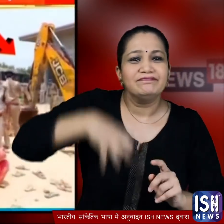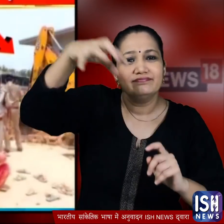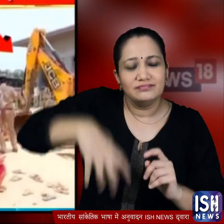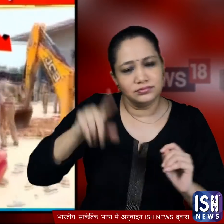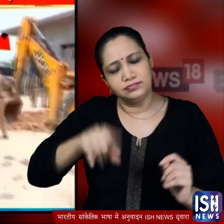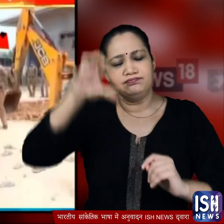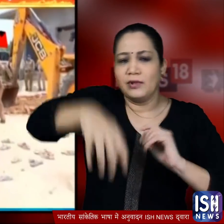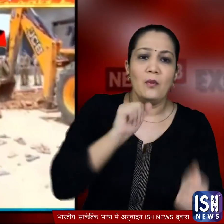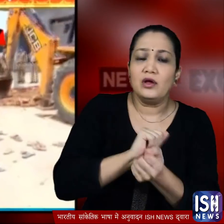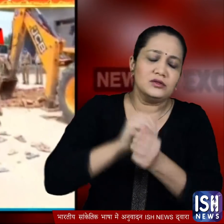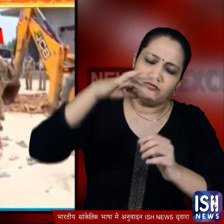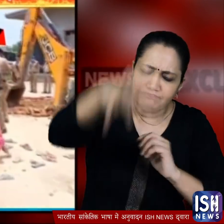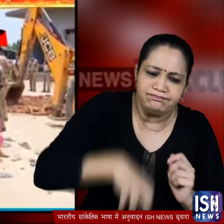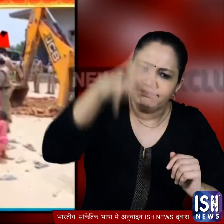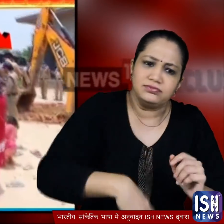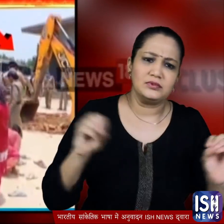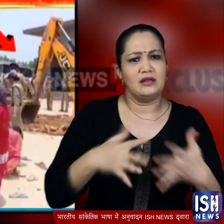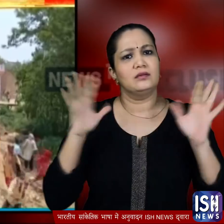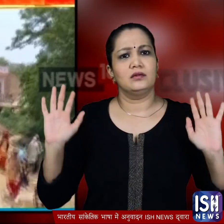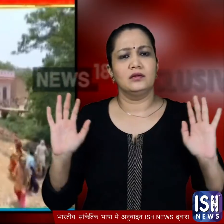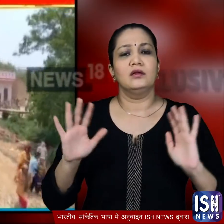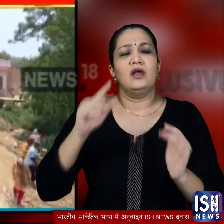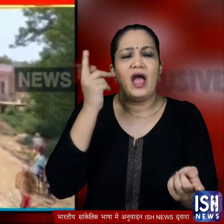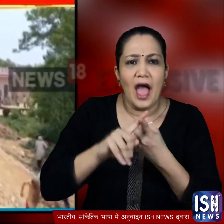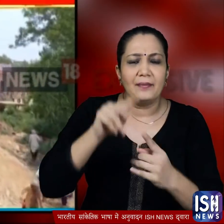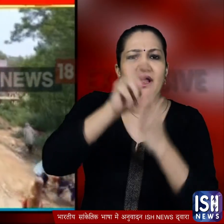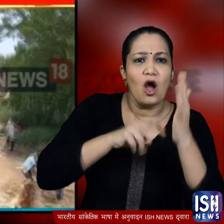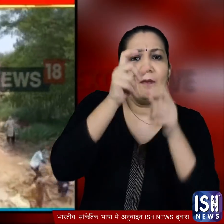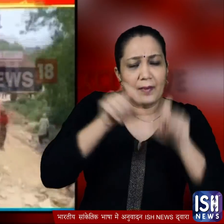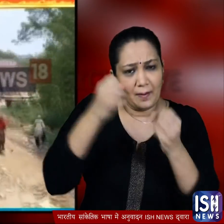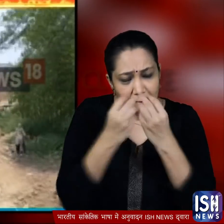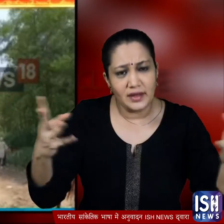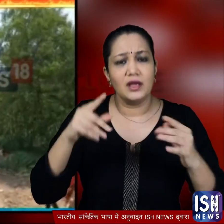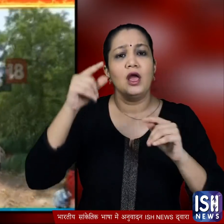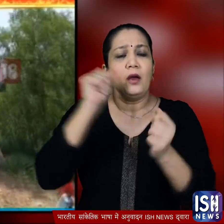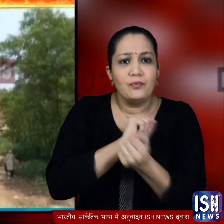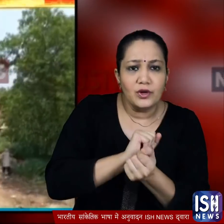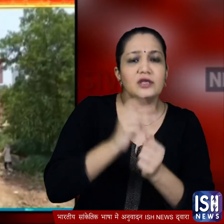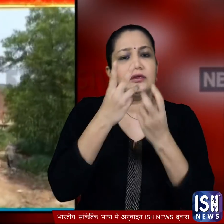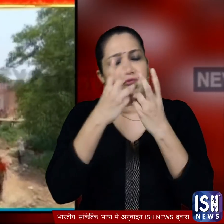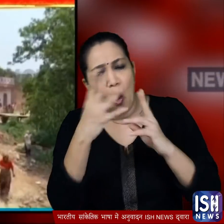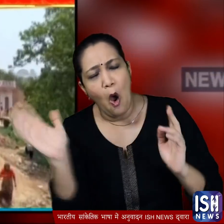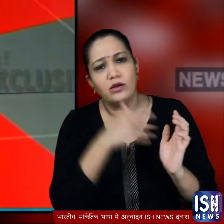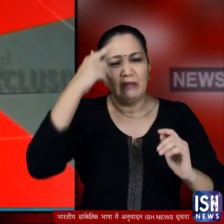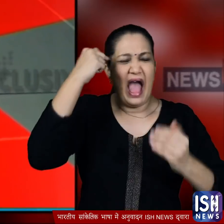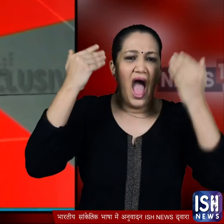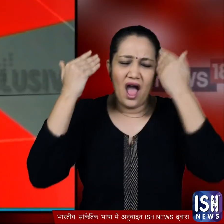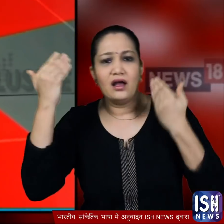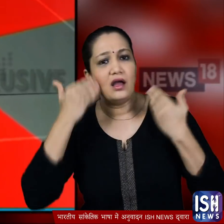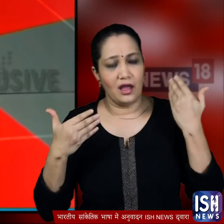मशीन को लाकर पुलिस ने उस जमीन को खुदवा दिया इस हंगामे में गाओं के कई लोगों के साथ कुछ पुलिस कर्मी भी घायल हो गए सौबात के एक बात है कि